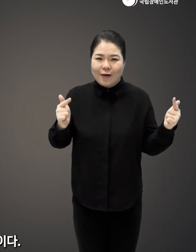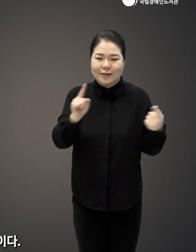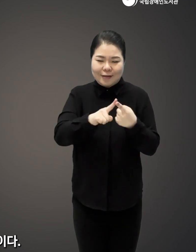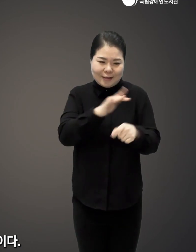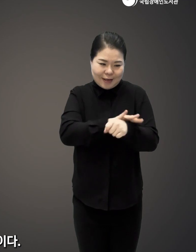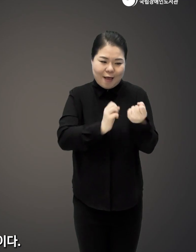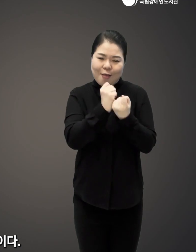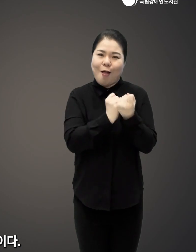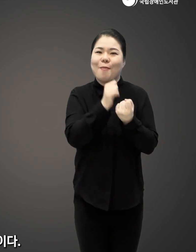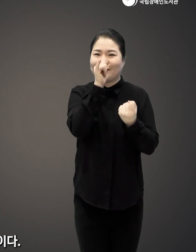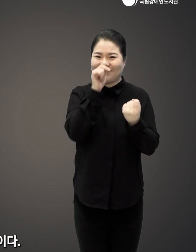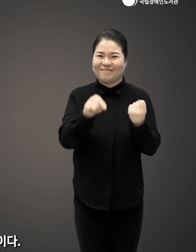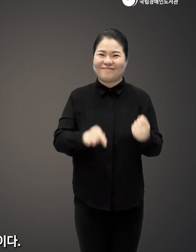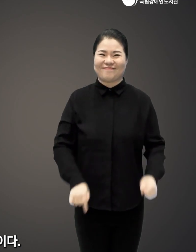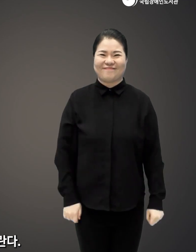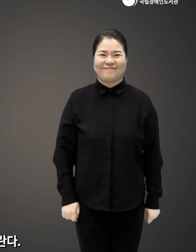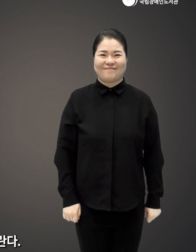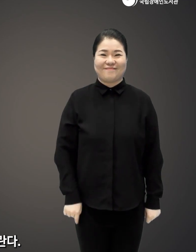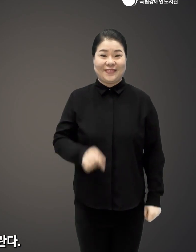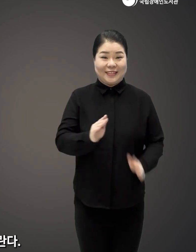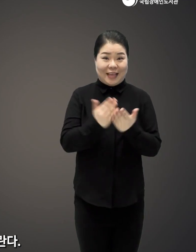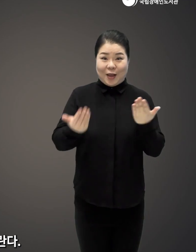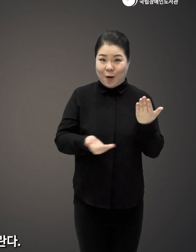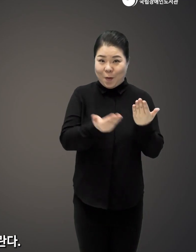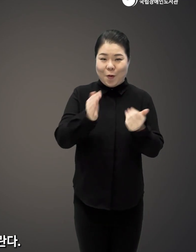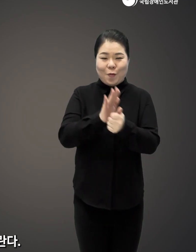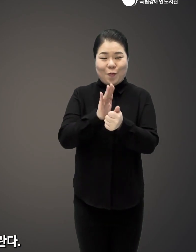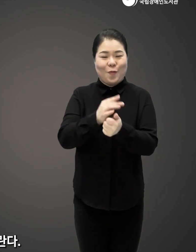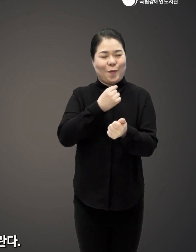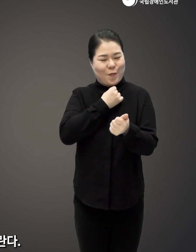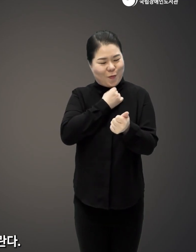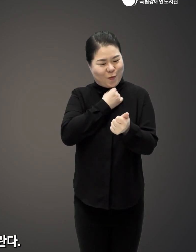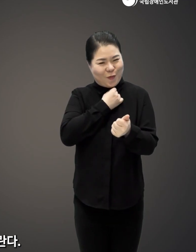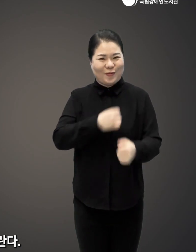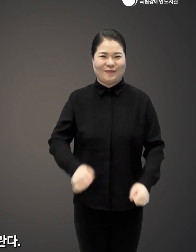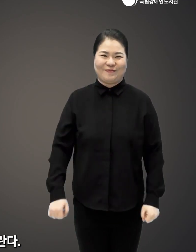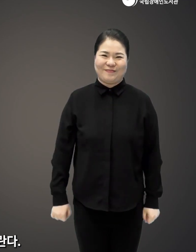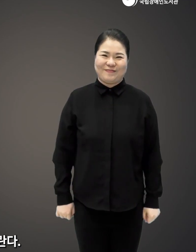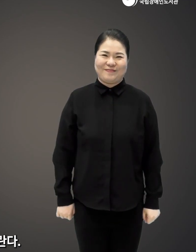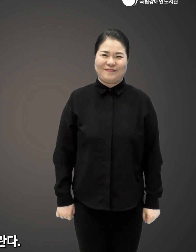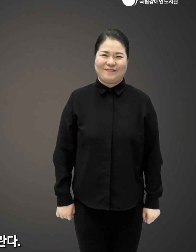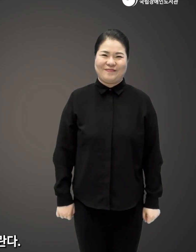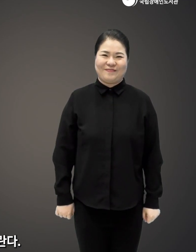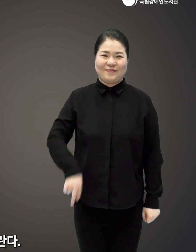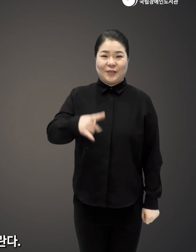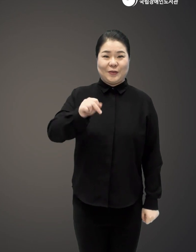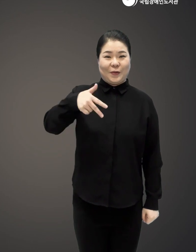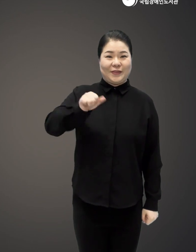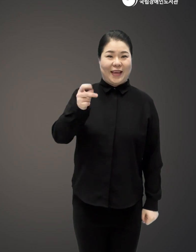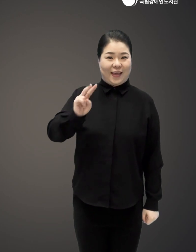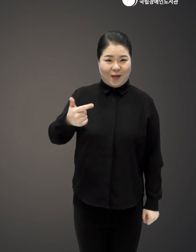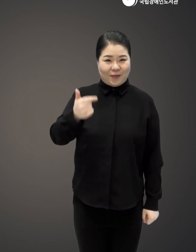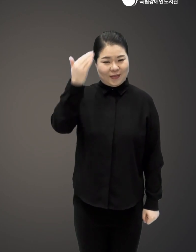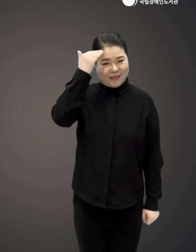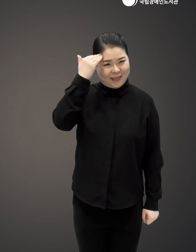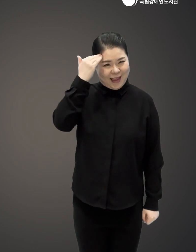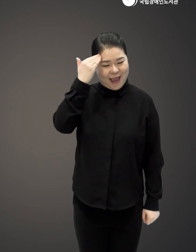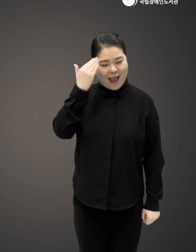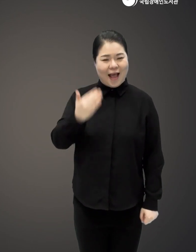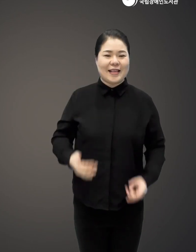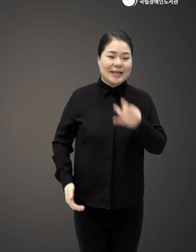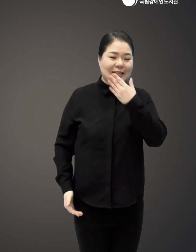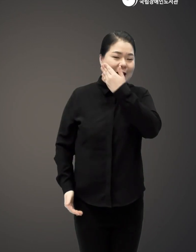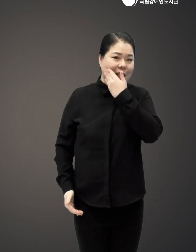가깝게 잘 설명해 놓았다는 점이다 이 책이 한국의 저탄고지인들에게 많은 도움이 되길 바란다 송재현